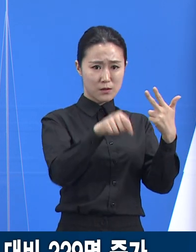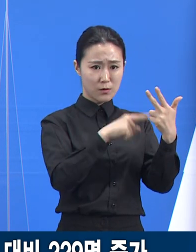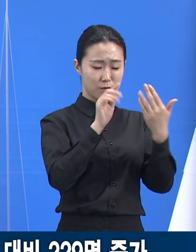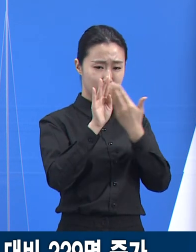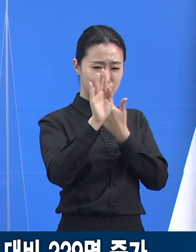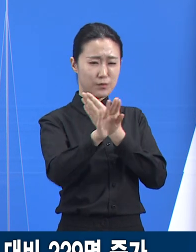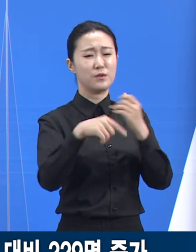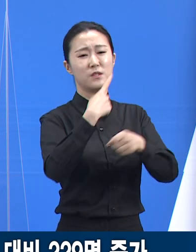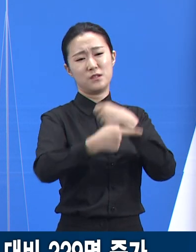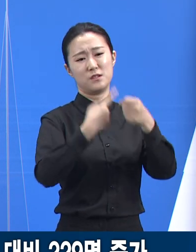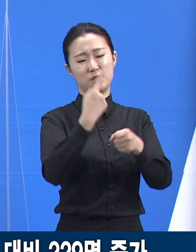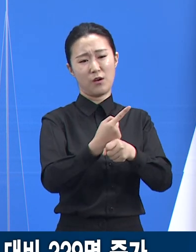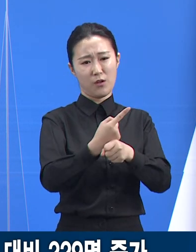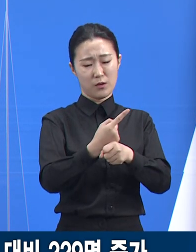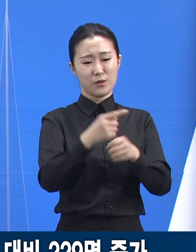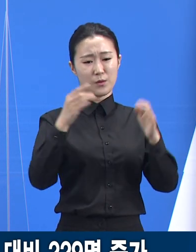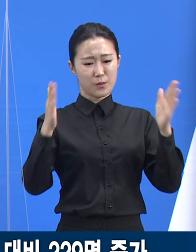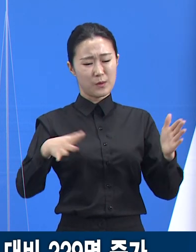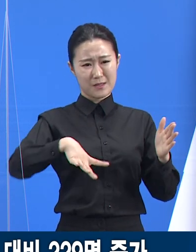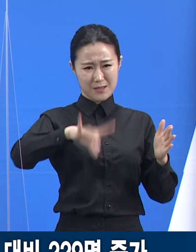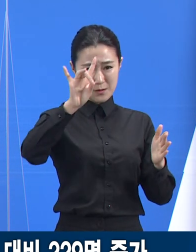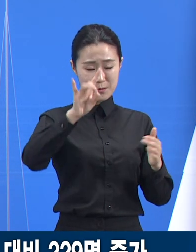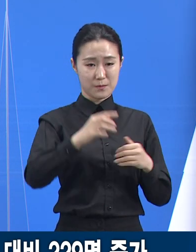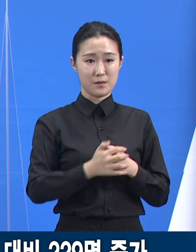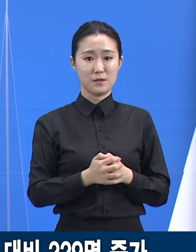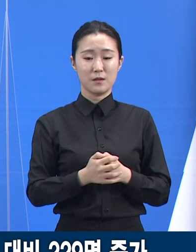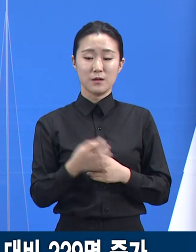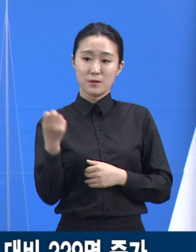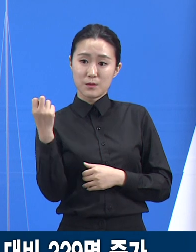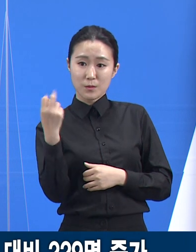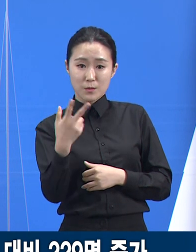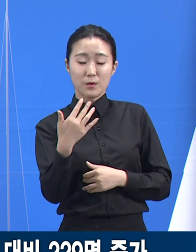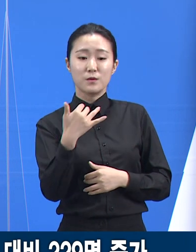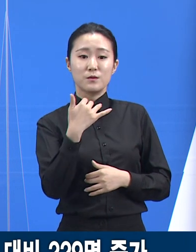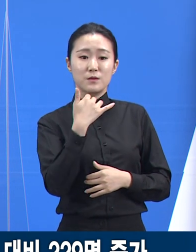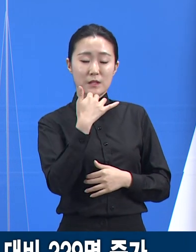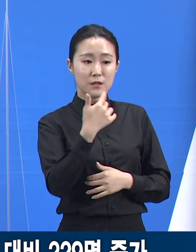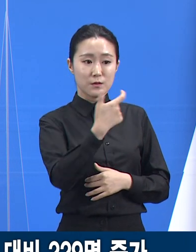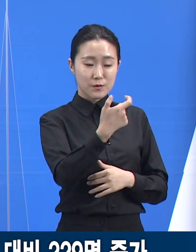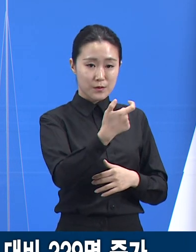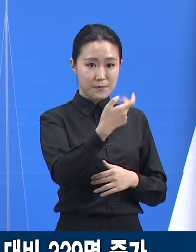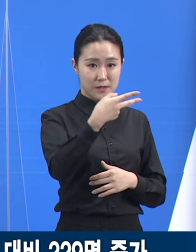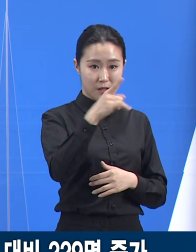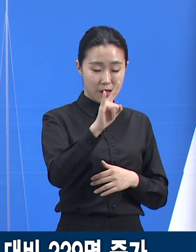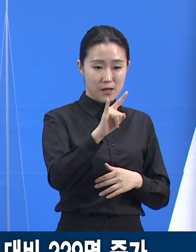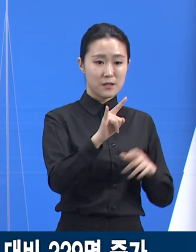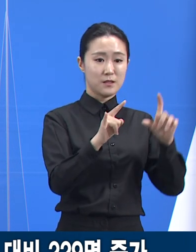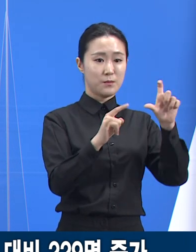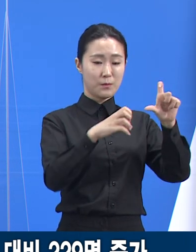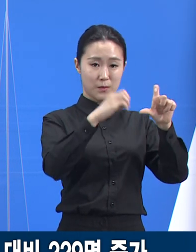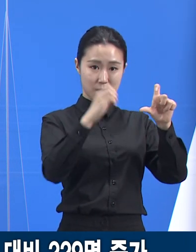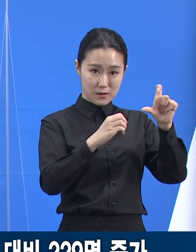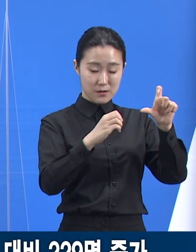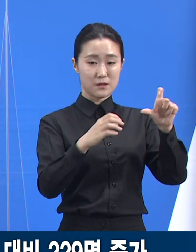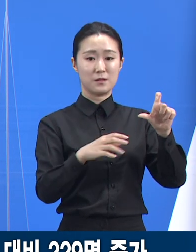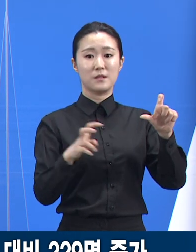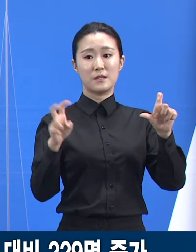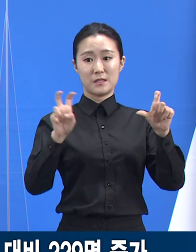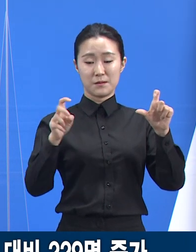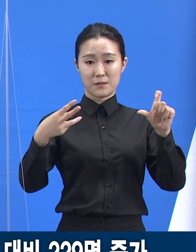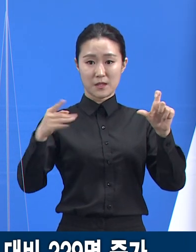처음입니다. 특히 지난주에는 20대가 19%, 60세 이상은 9%로 2배 이상 차이가 발생했습니다.